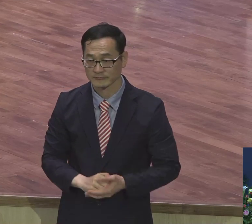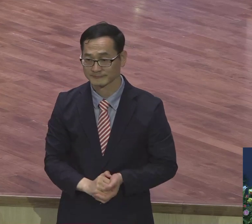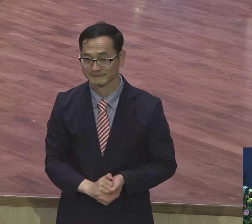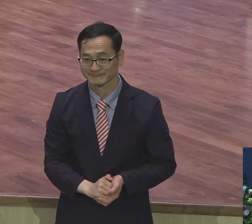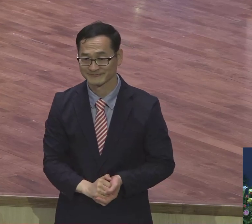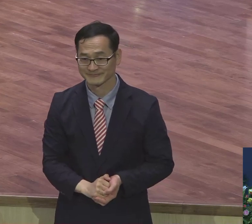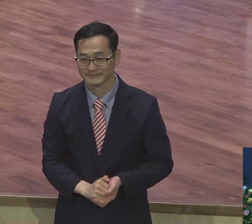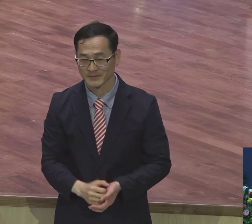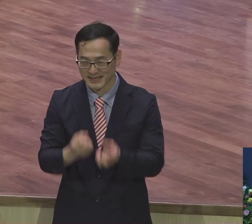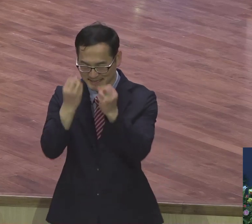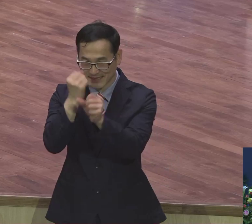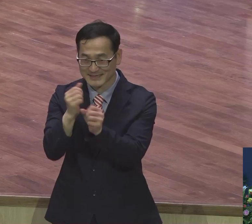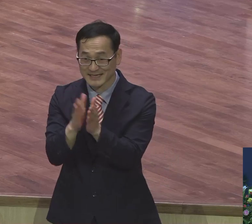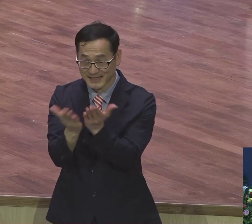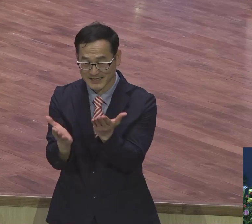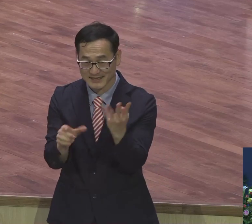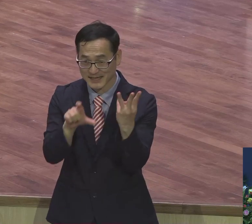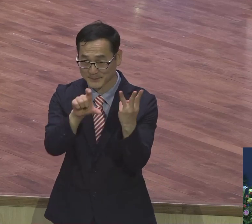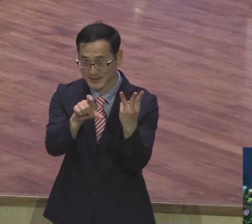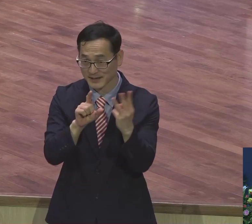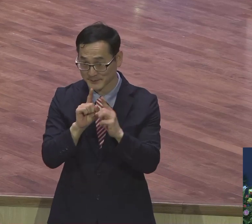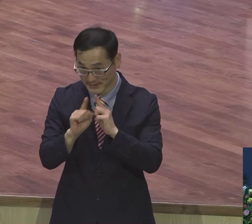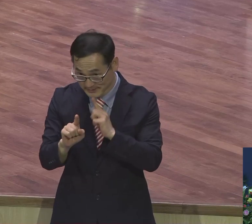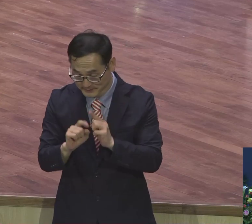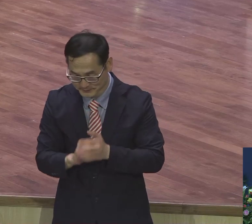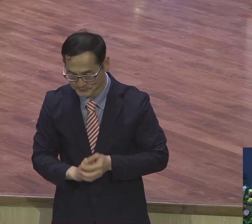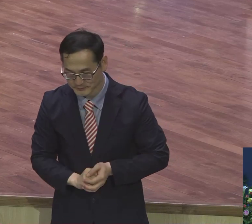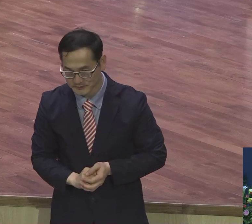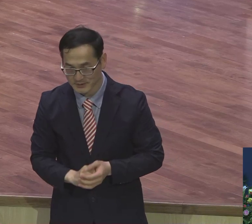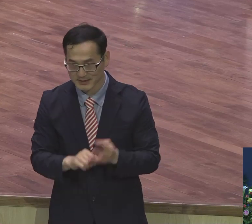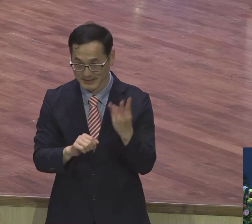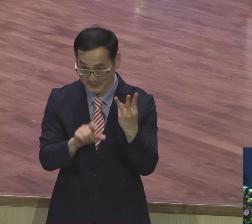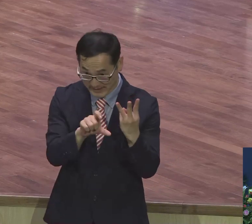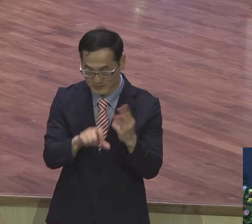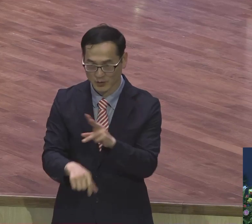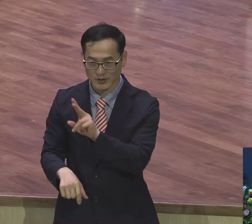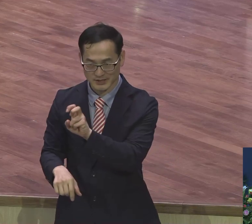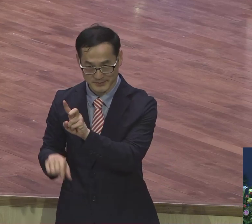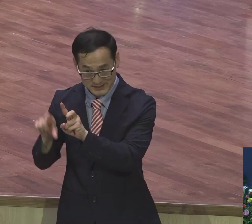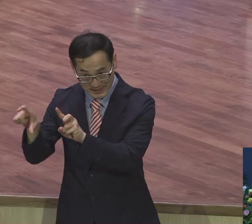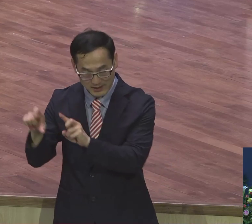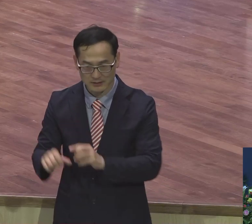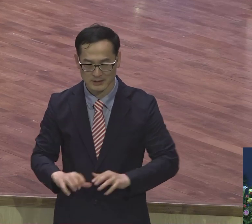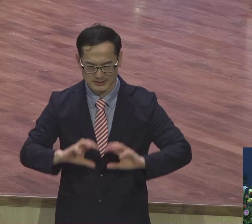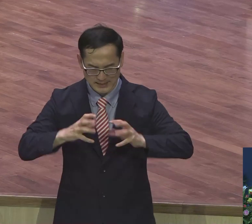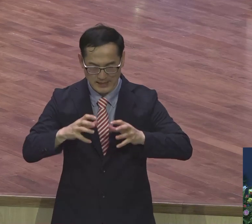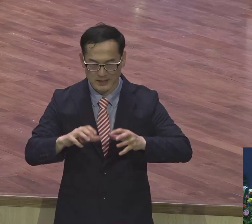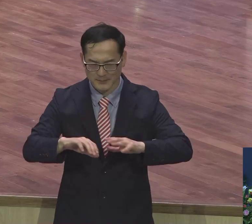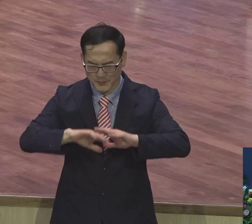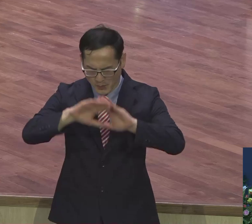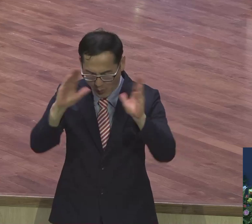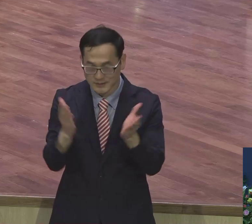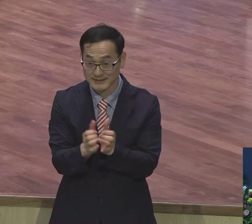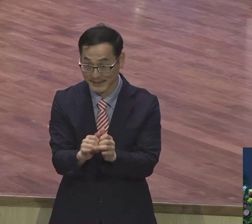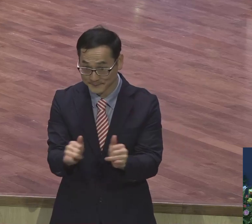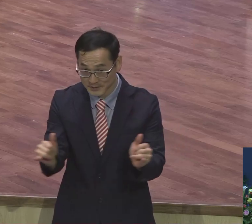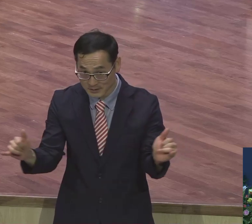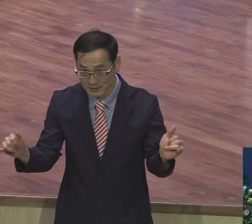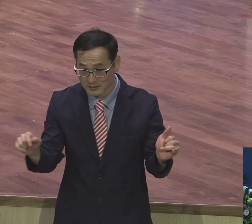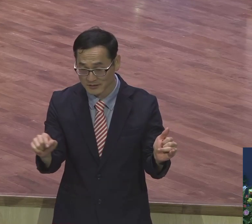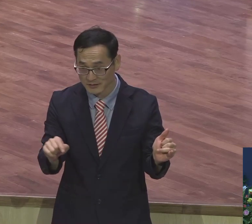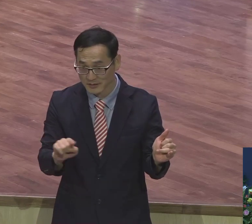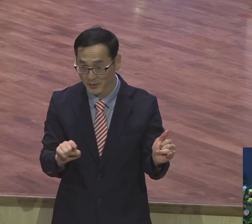창세기 3장 6장 21장에 세상의 모든 사람들은 지금 또